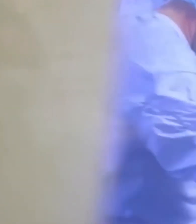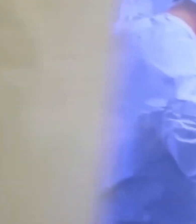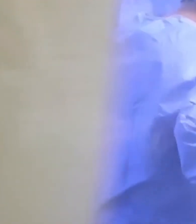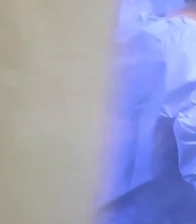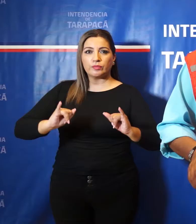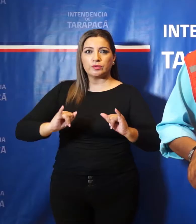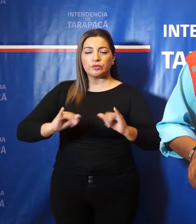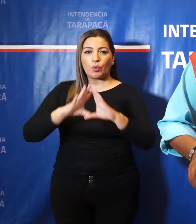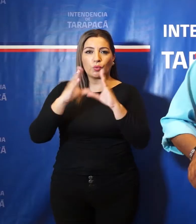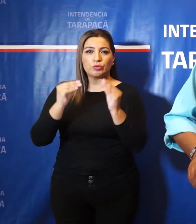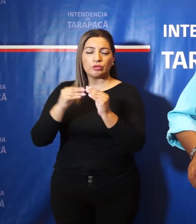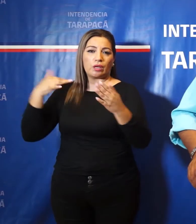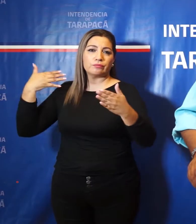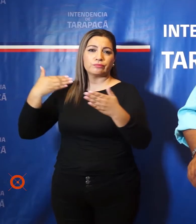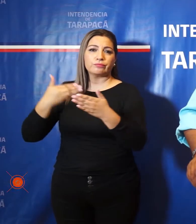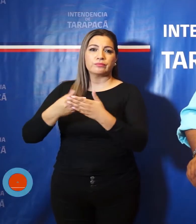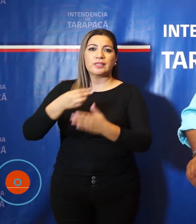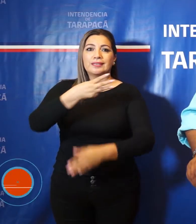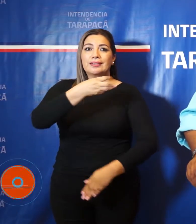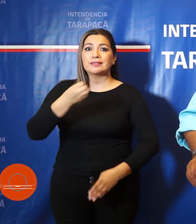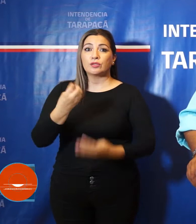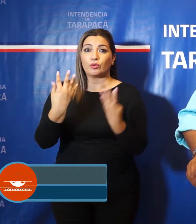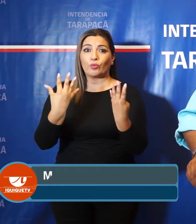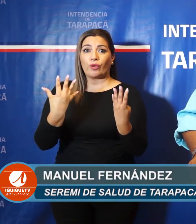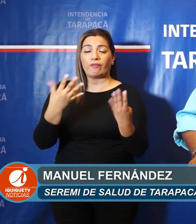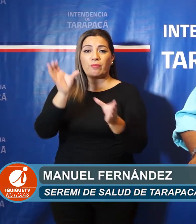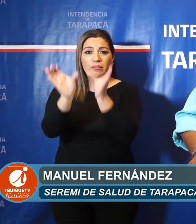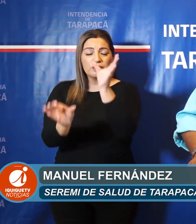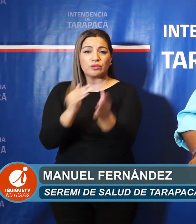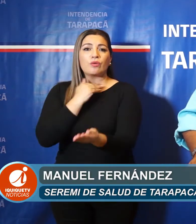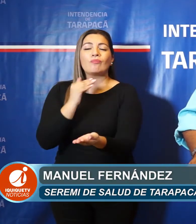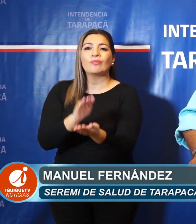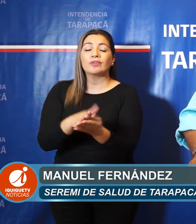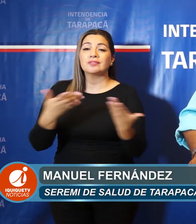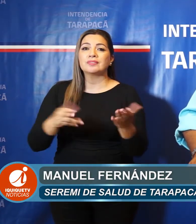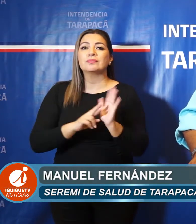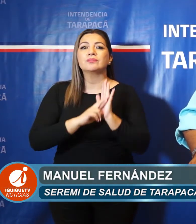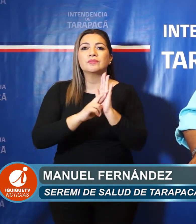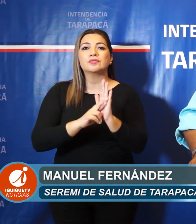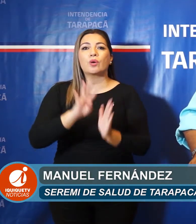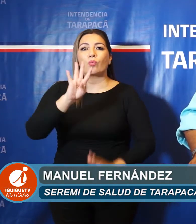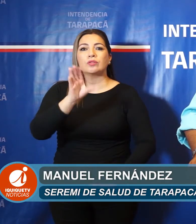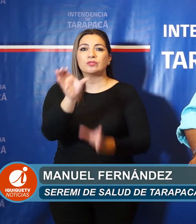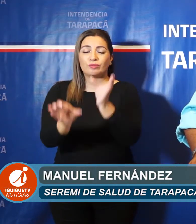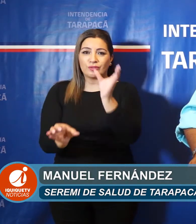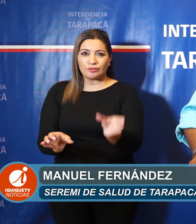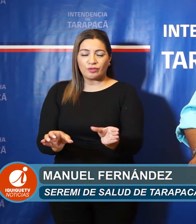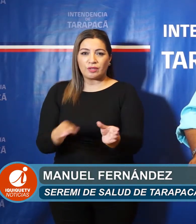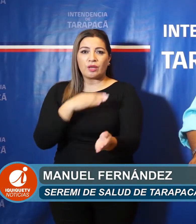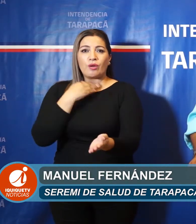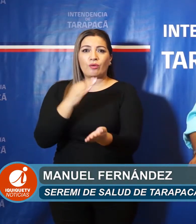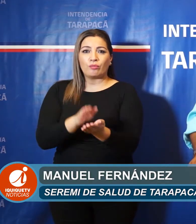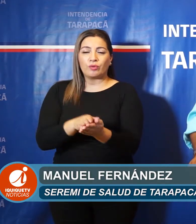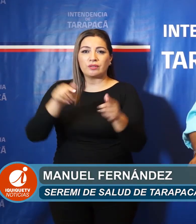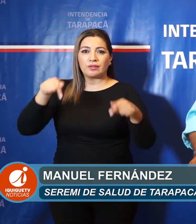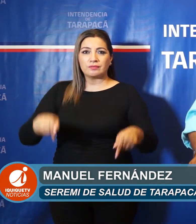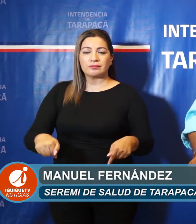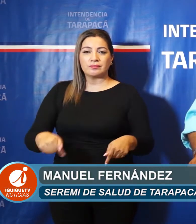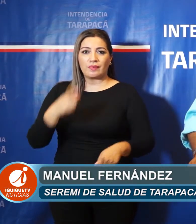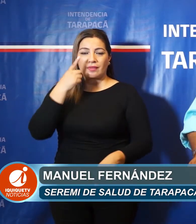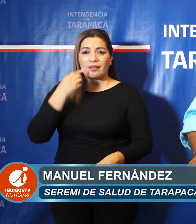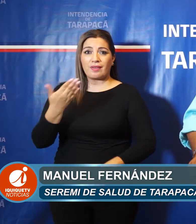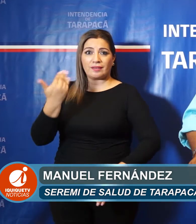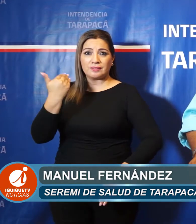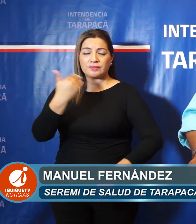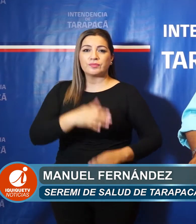reportamos un total acumulado de 309 fallecidos lo que representan cuatro fallecidos respecto a la jornada anterior